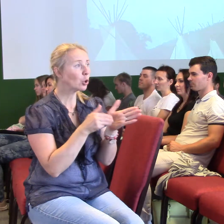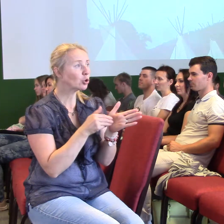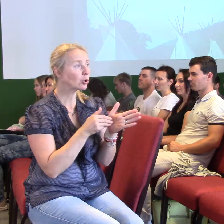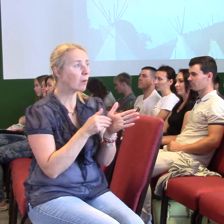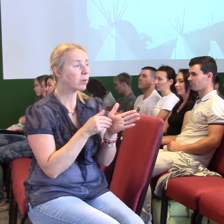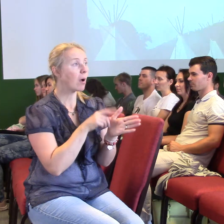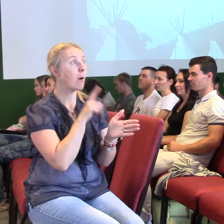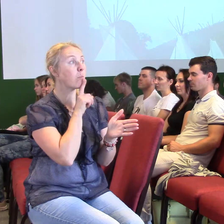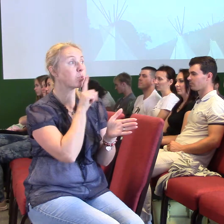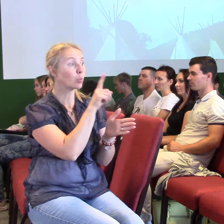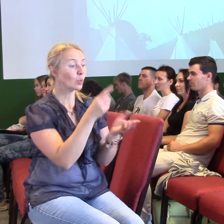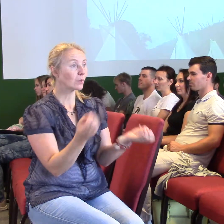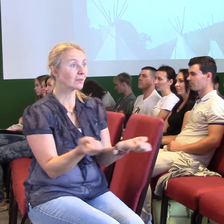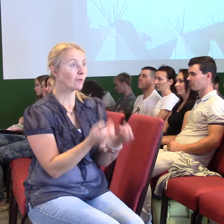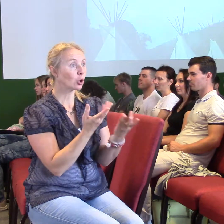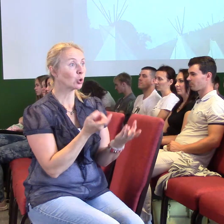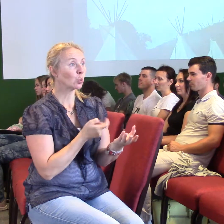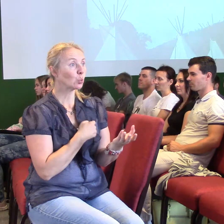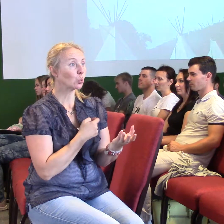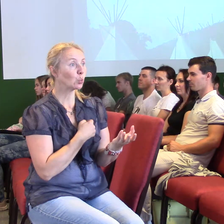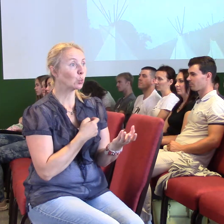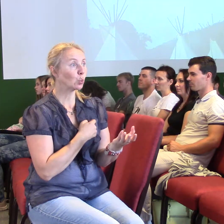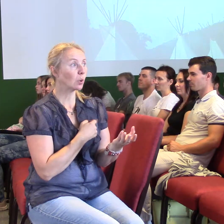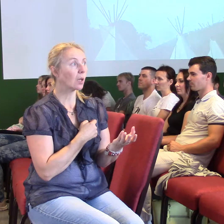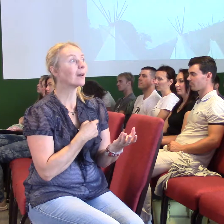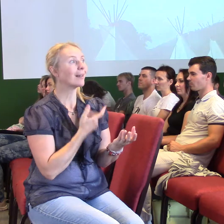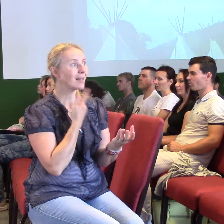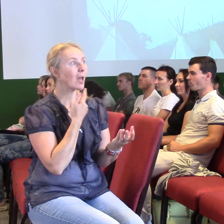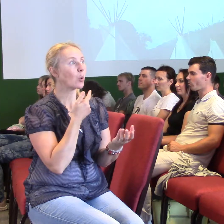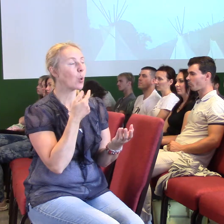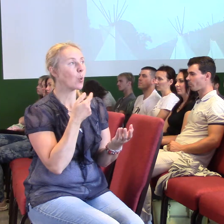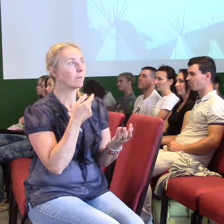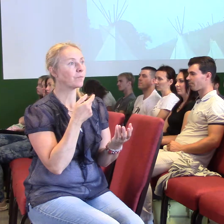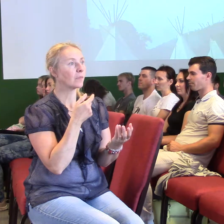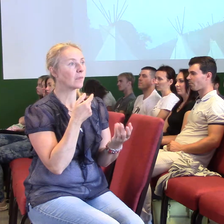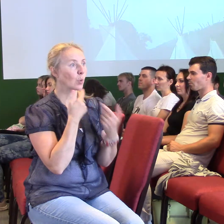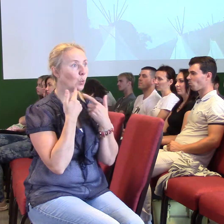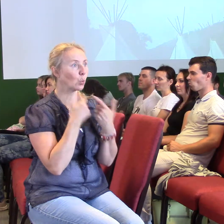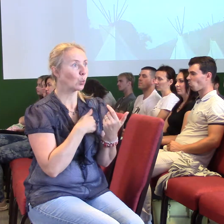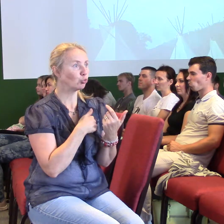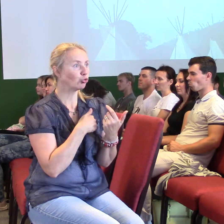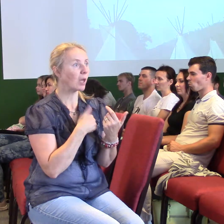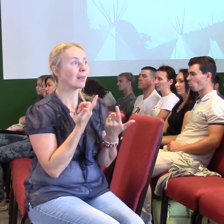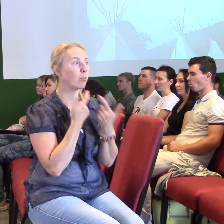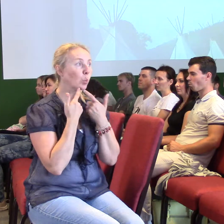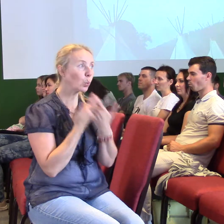Bohem stvoření s naším vnitřním člověkem, s duchem nebo s duší, která taky potřebuje jíst.